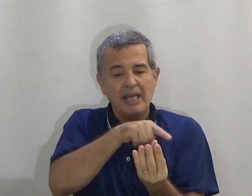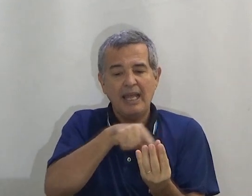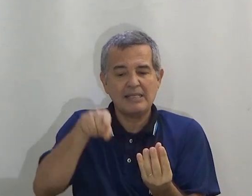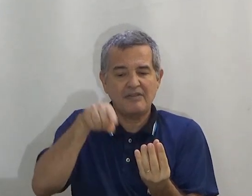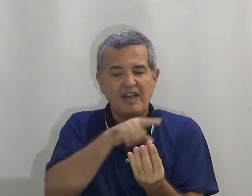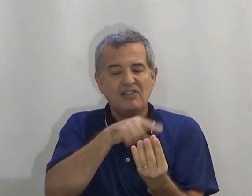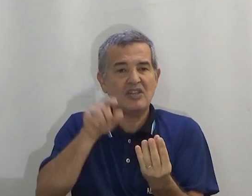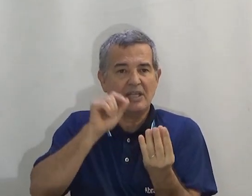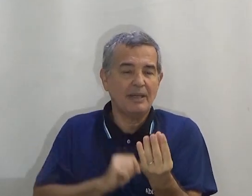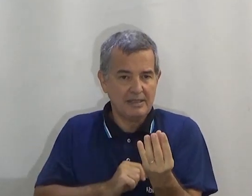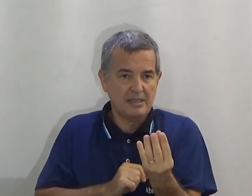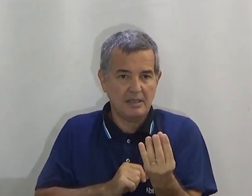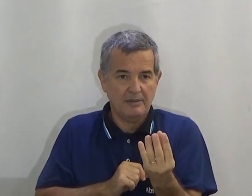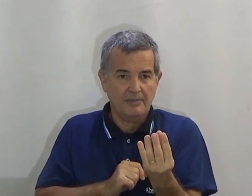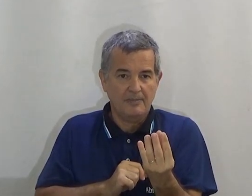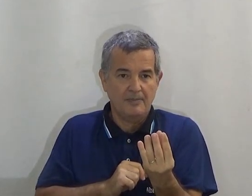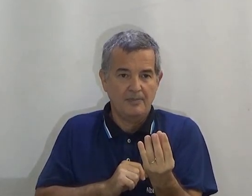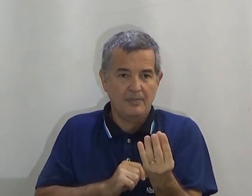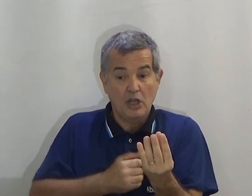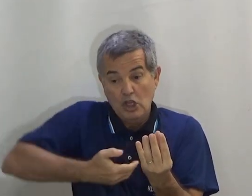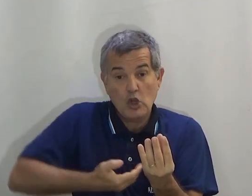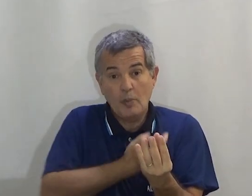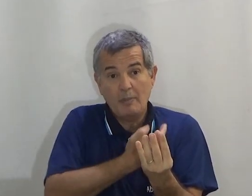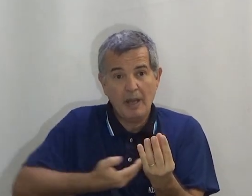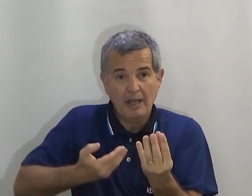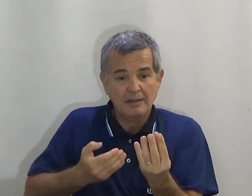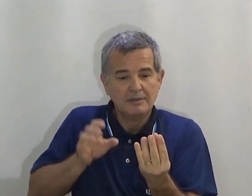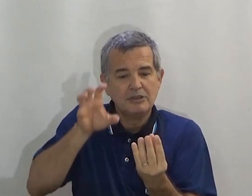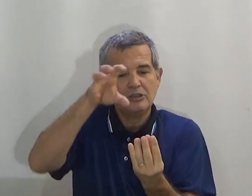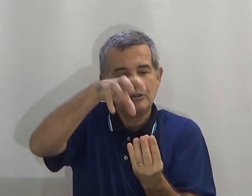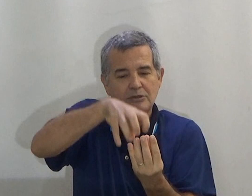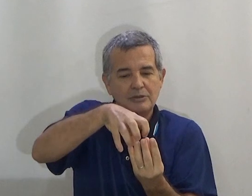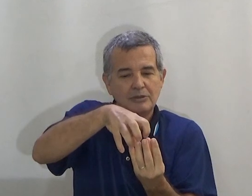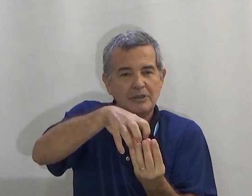Esta é essa fatia da melancia. E o bebê.